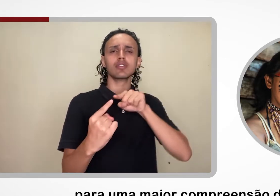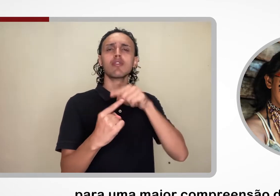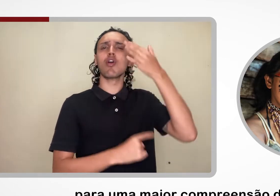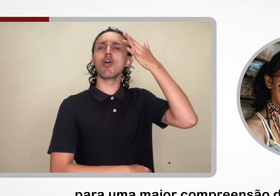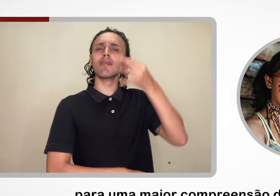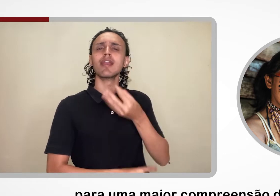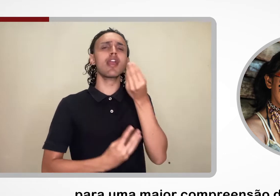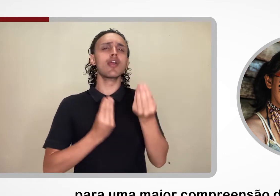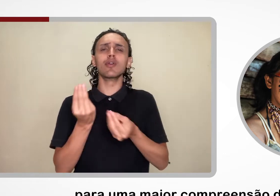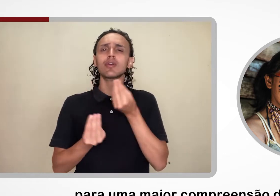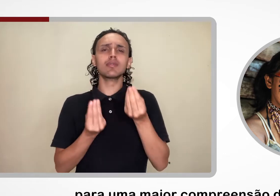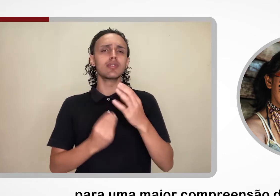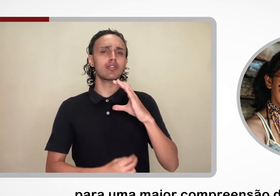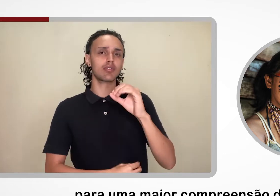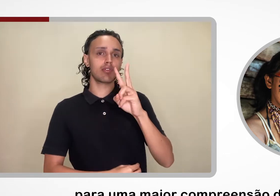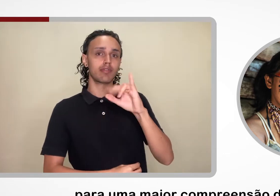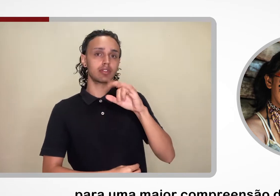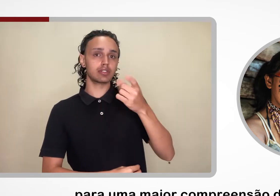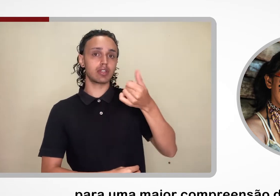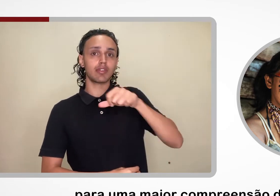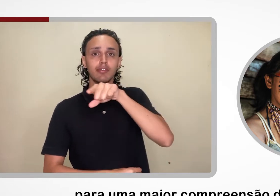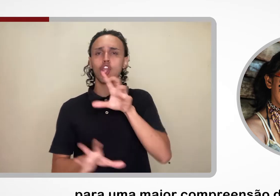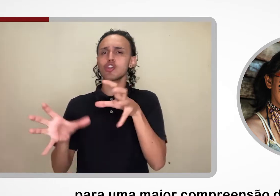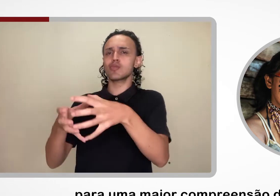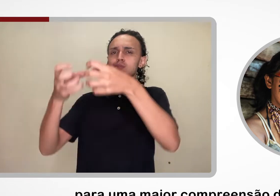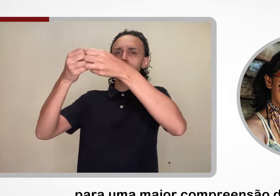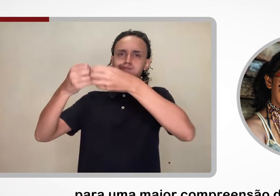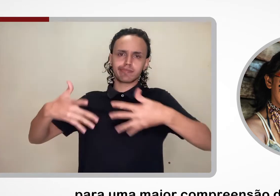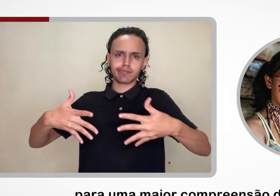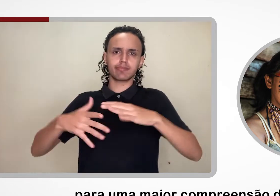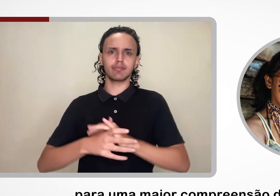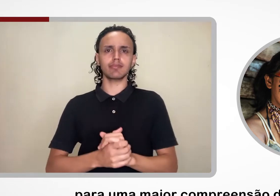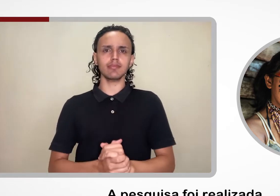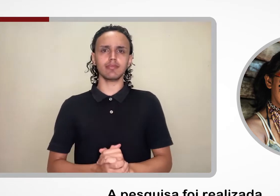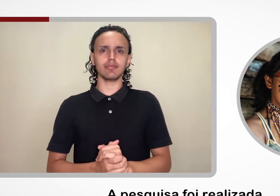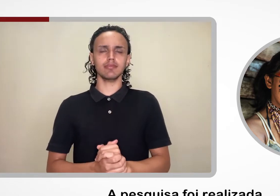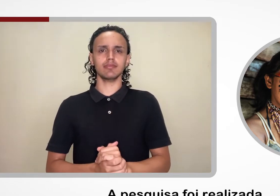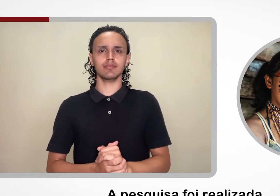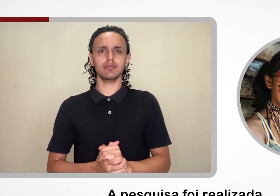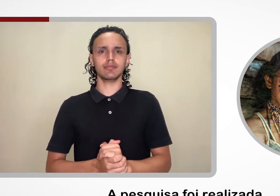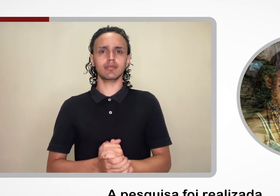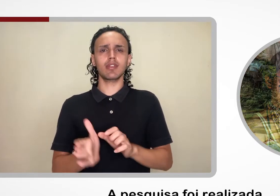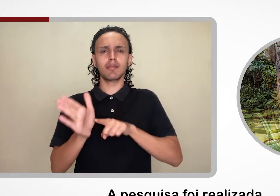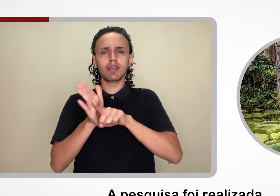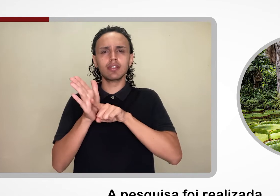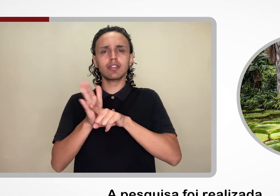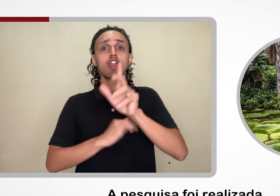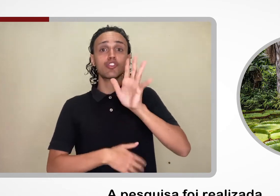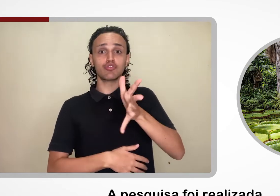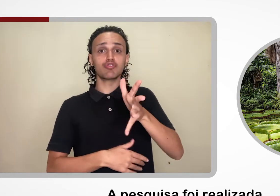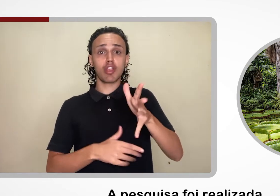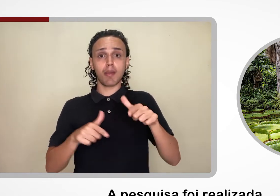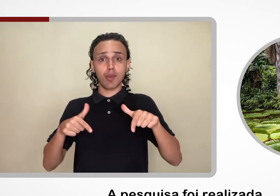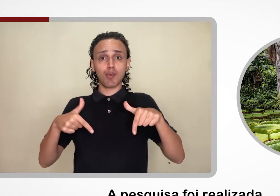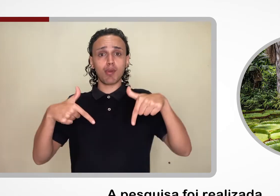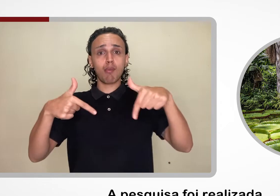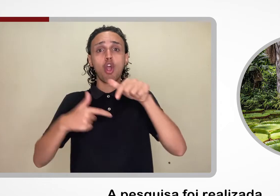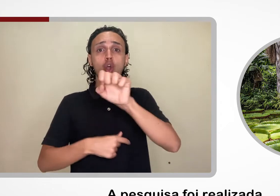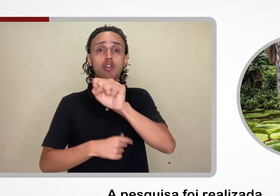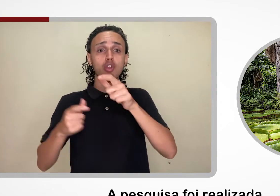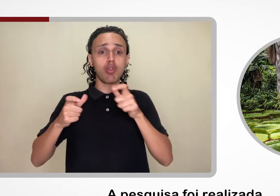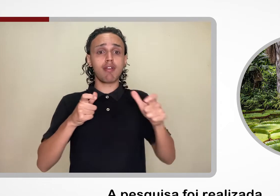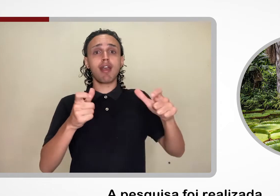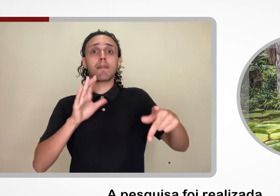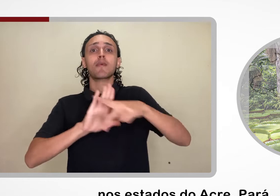compreensão dos efeitos da COVID-19 nesse grupo. A pesquisa foi realizada em oito áreas da